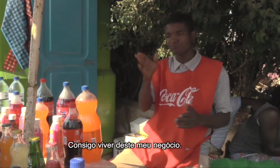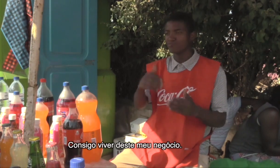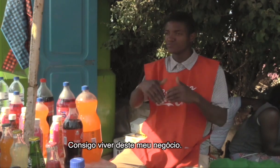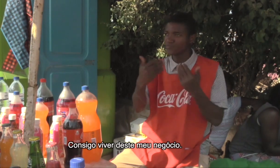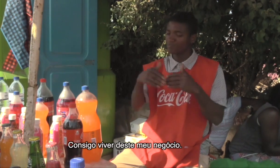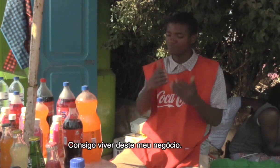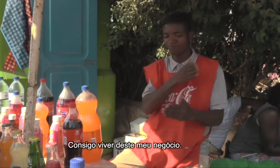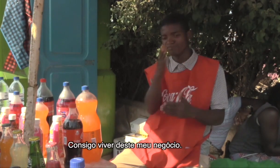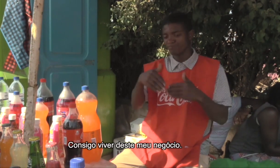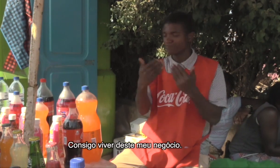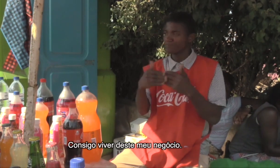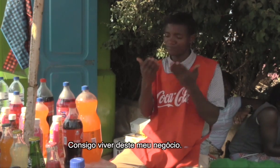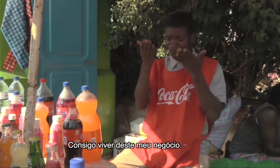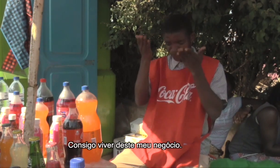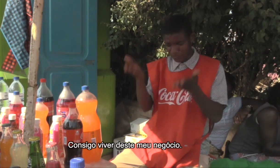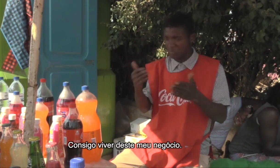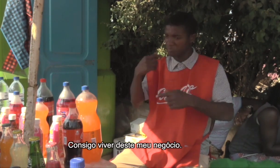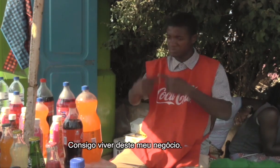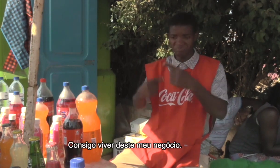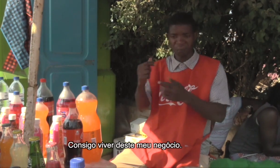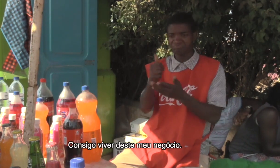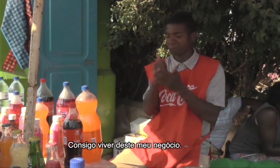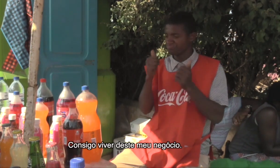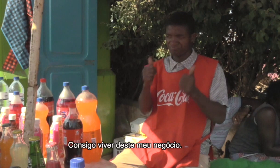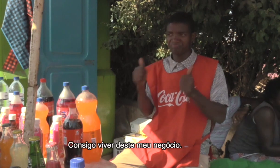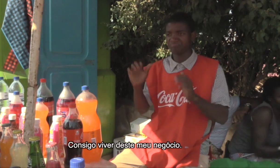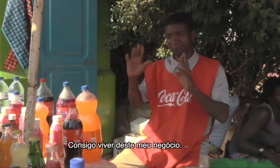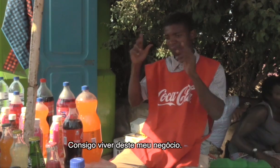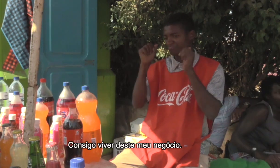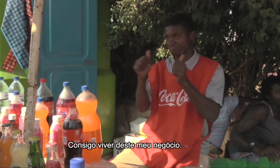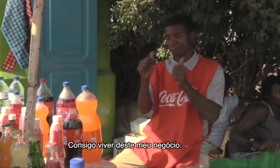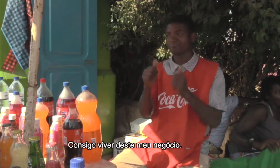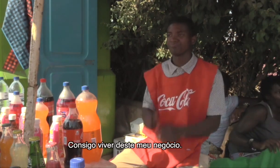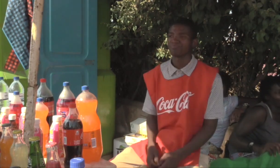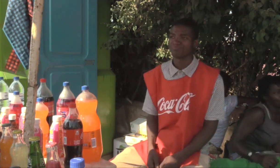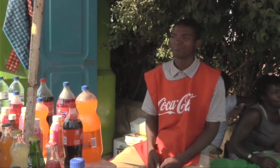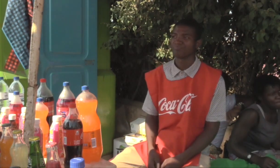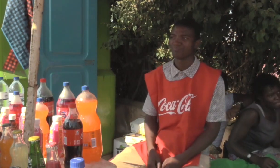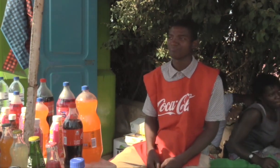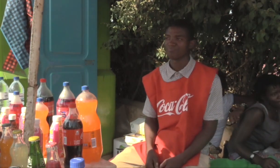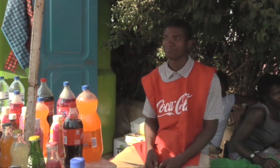continuo, dia após dia, aqui fazendo este meu pequeno projeto e consigo viver.